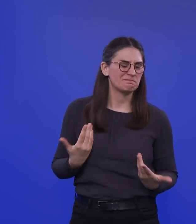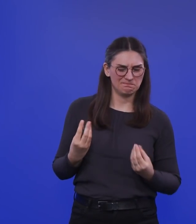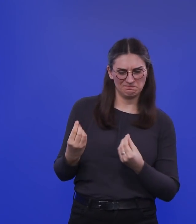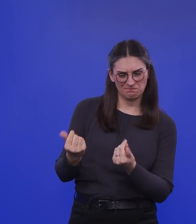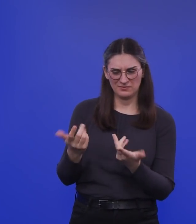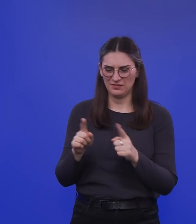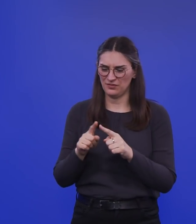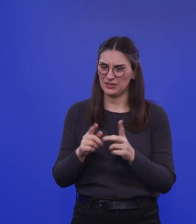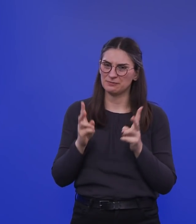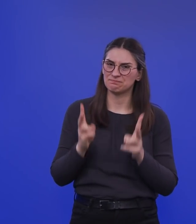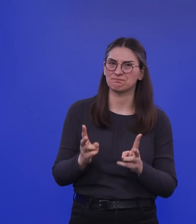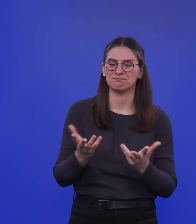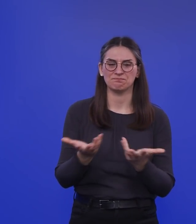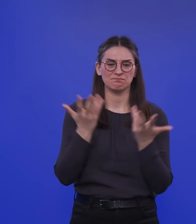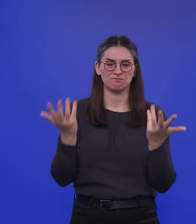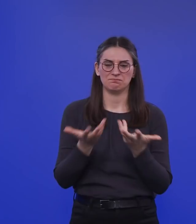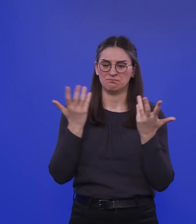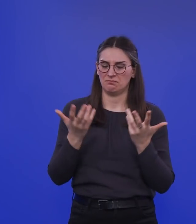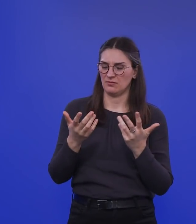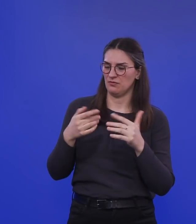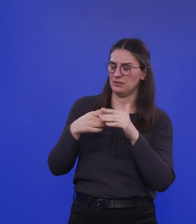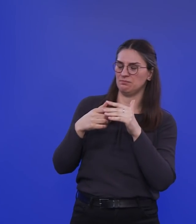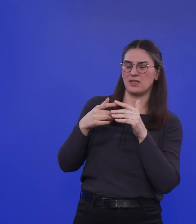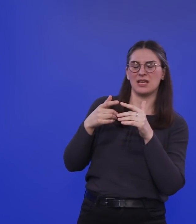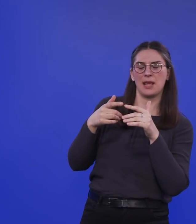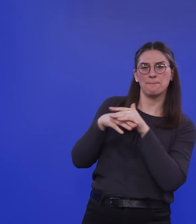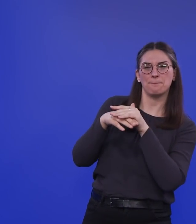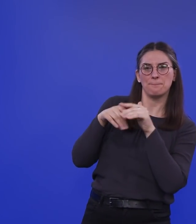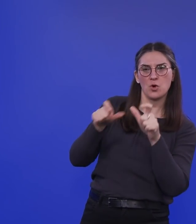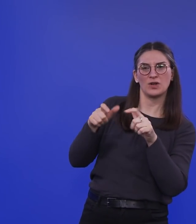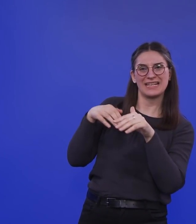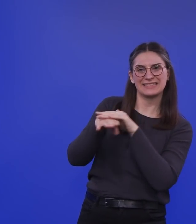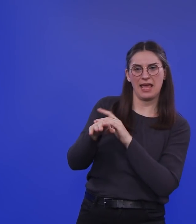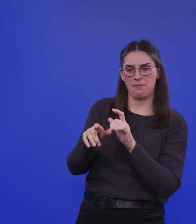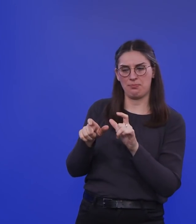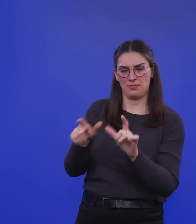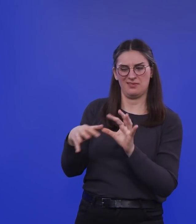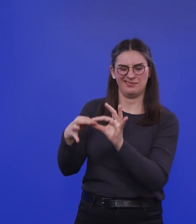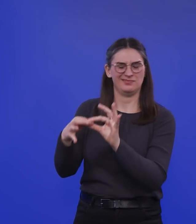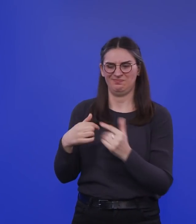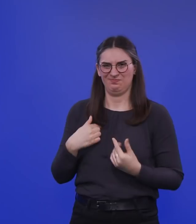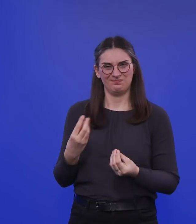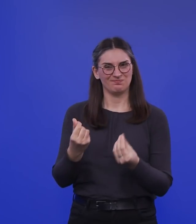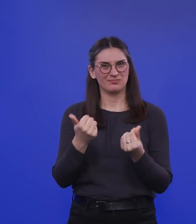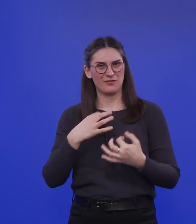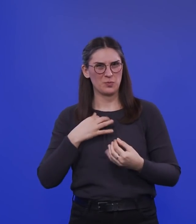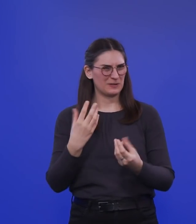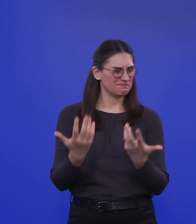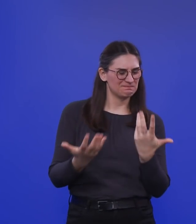reine durch Immun-Escape erklärte Situation. Da muss man schon dann noch mal sehr